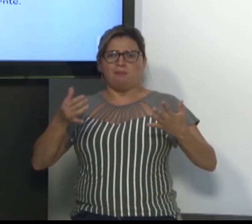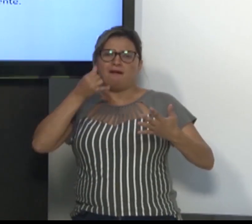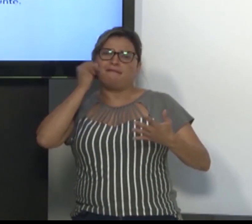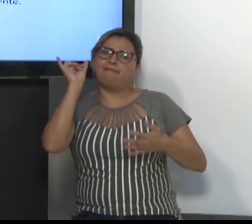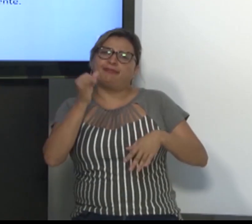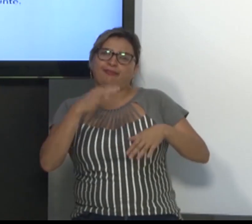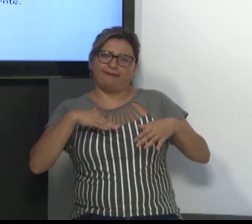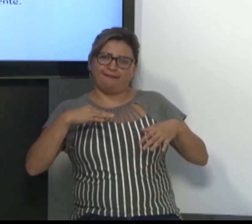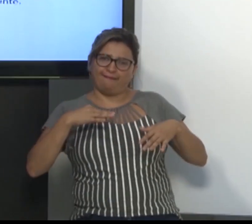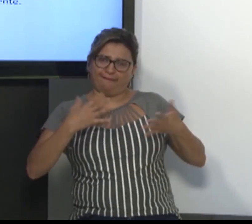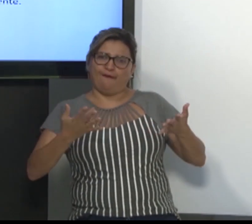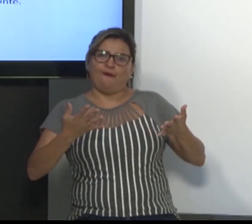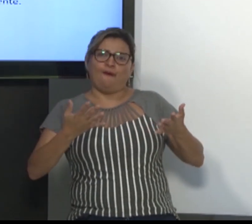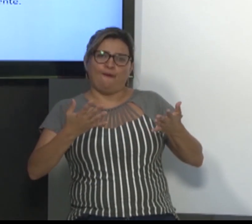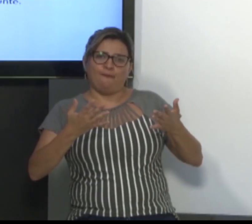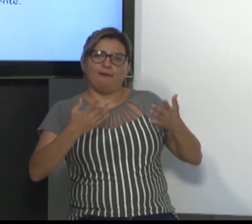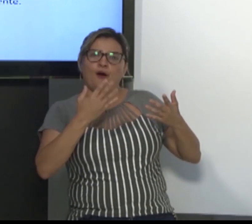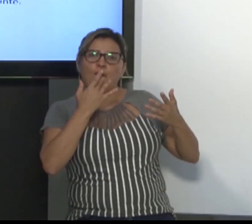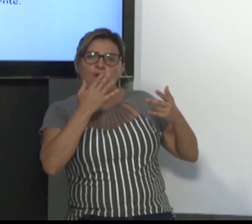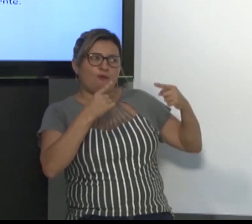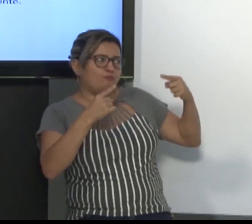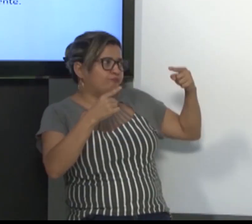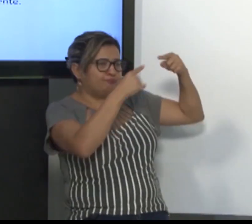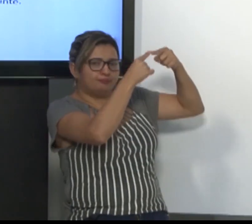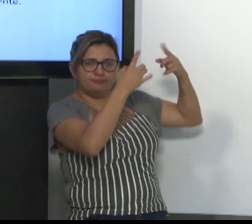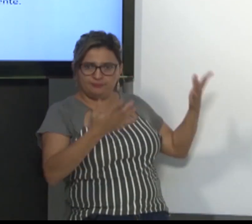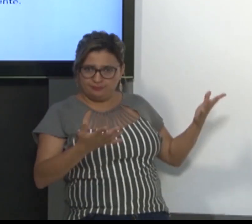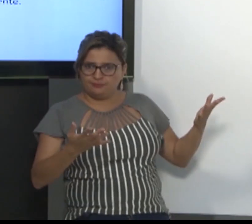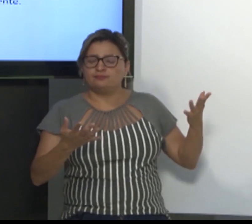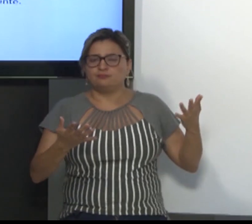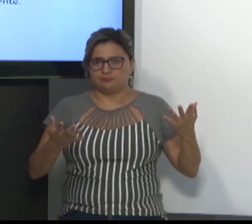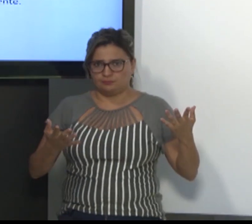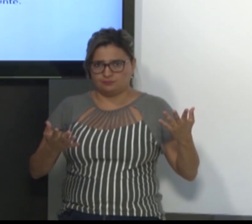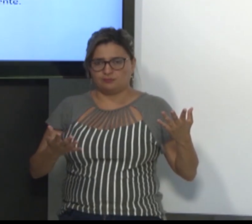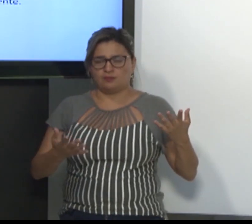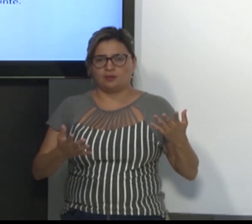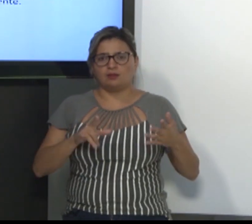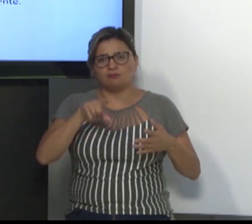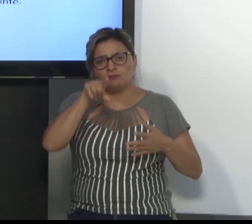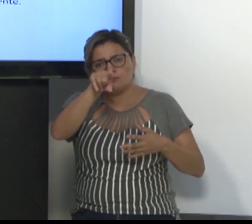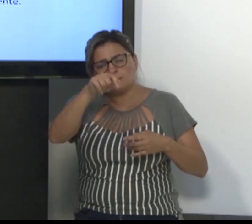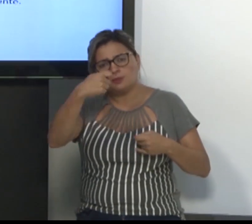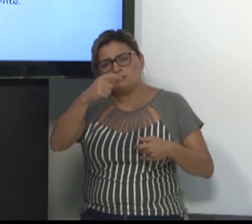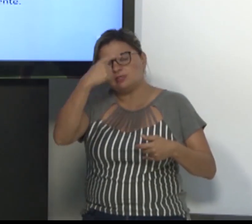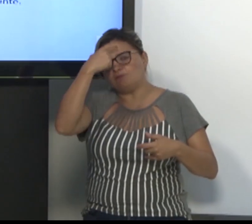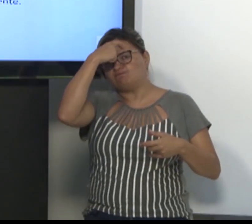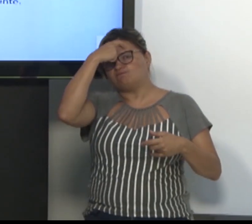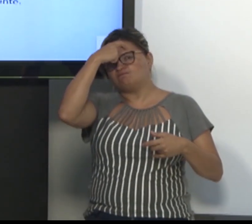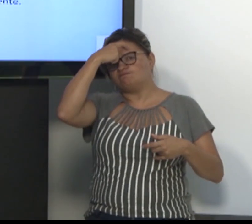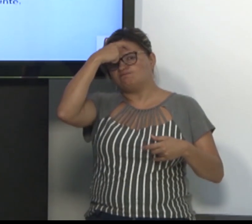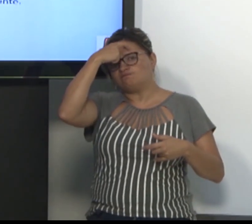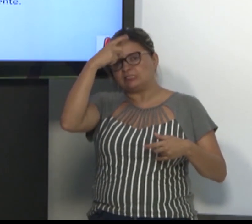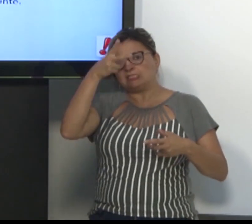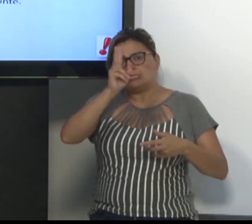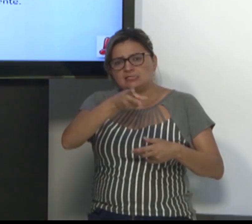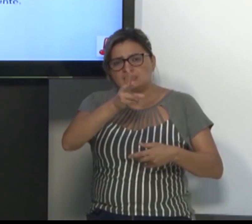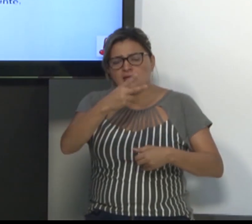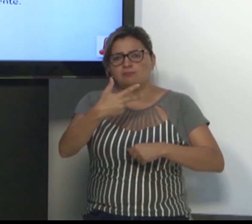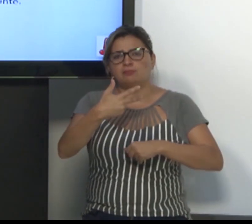né? No momento de ser filmado, que combine com o fundo. Não colocando um fundo branco e uma blusa branca.